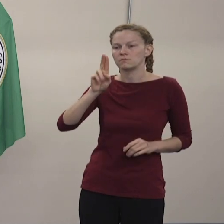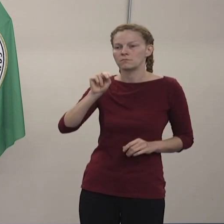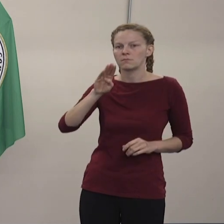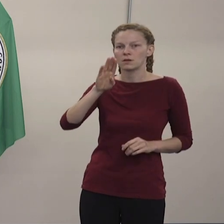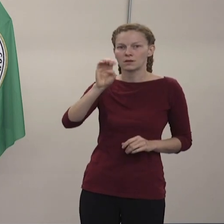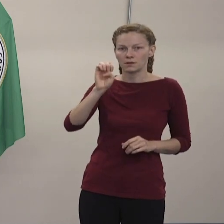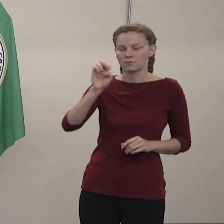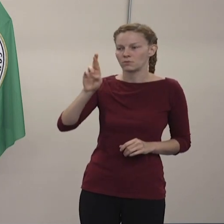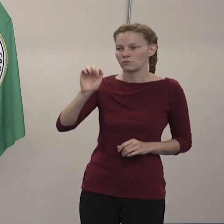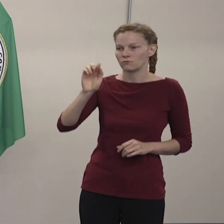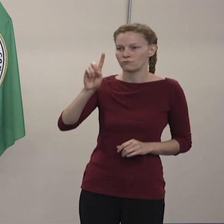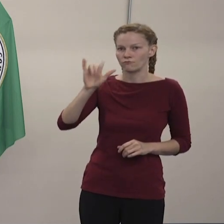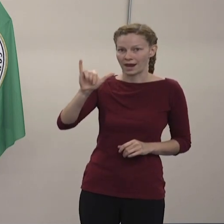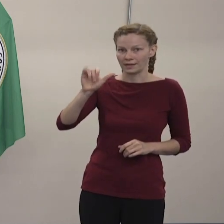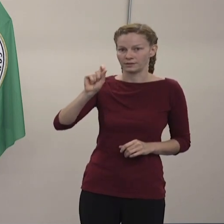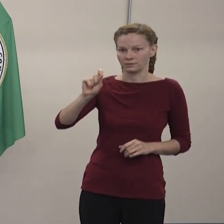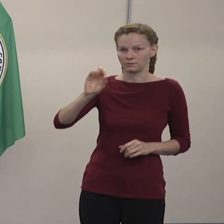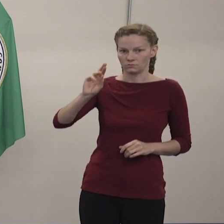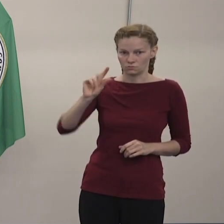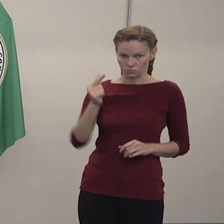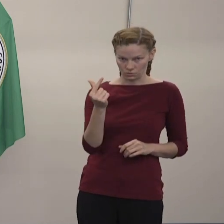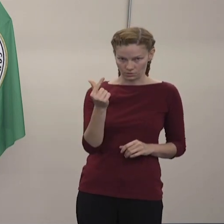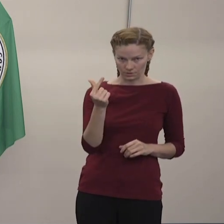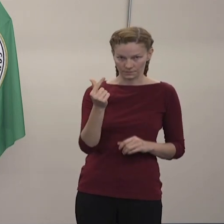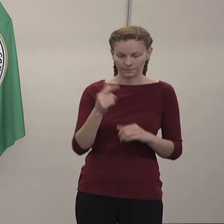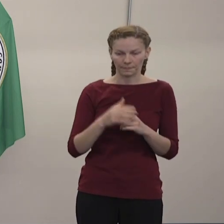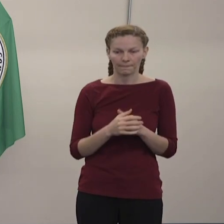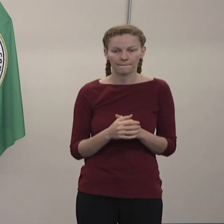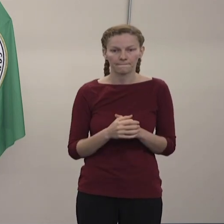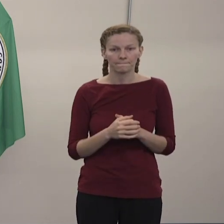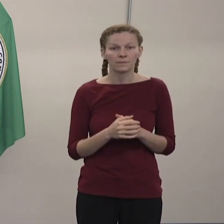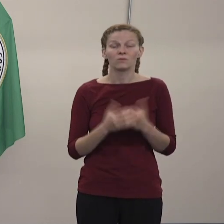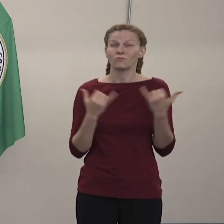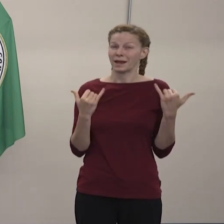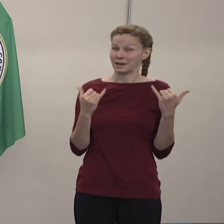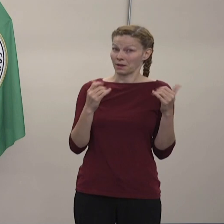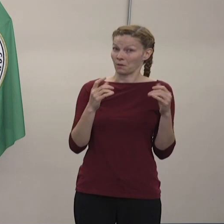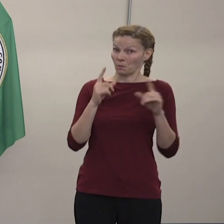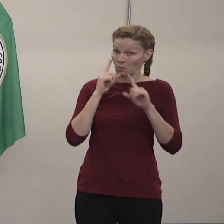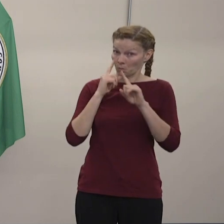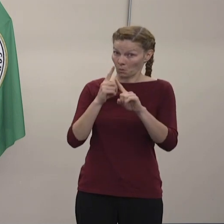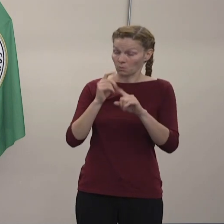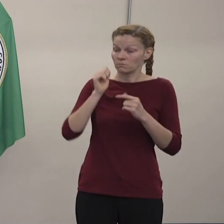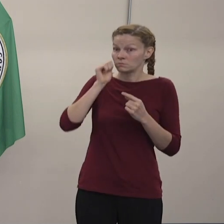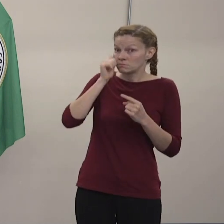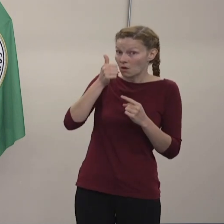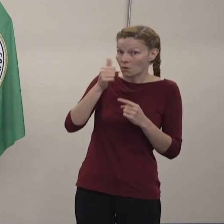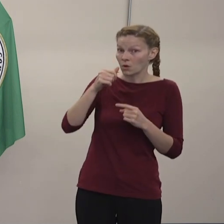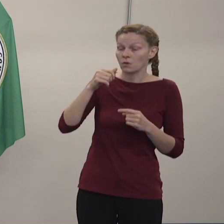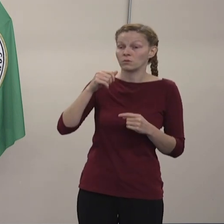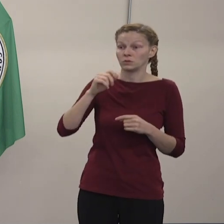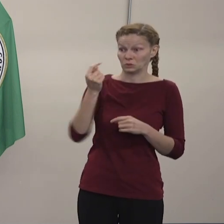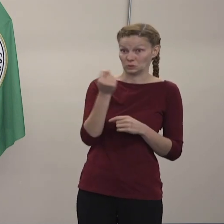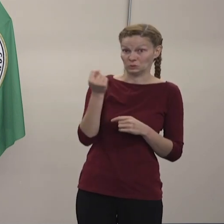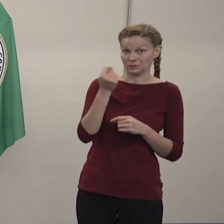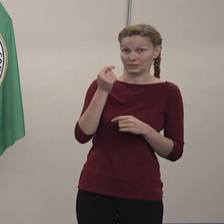.bankcomready.org como ahora. El plan es estar en el Pisgah View Comunidad mañana martes de 1 a